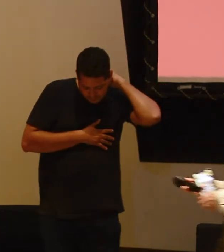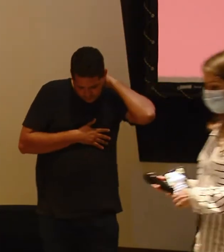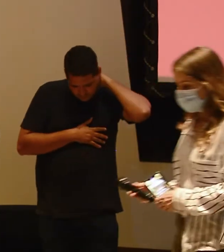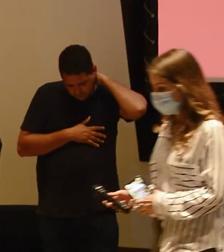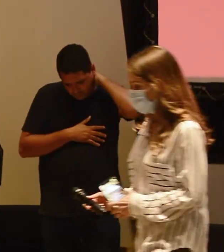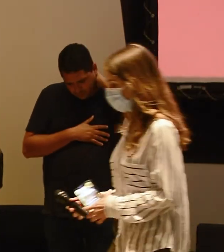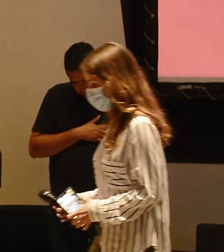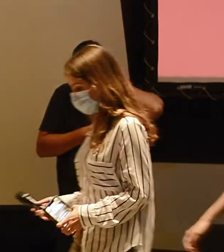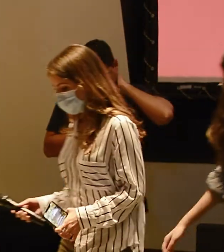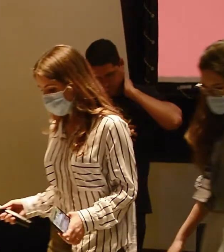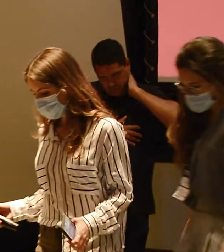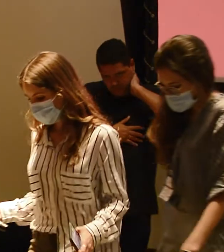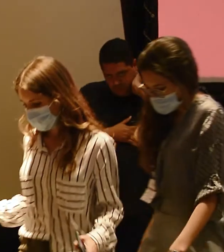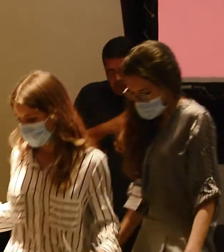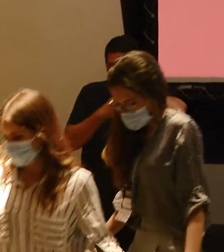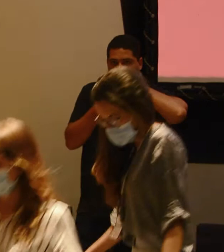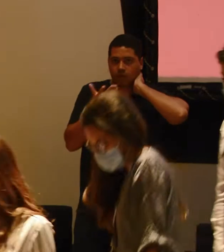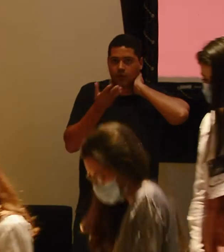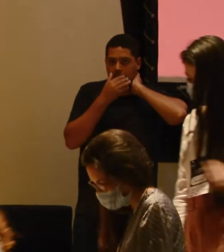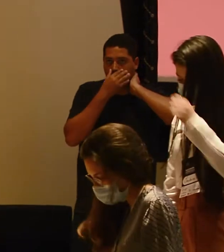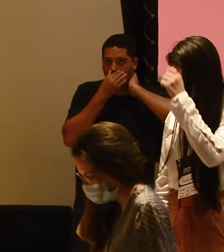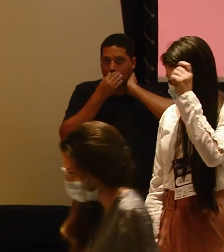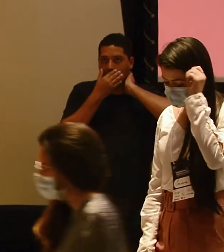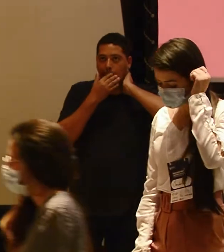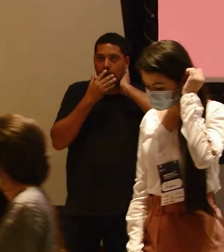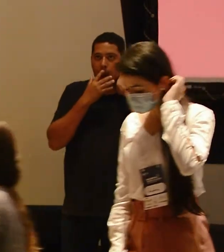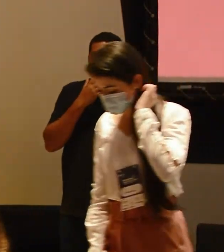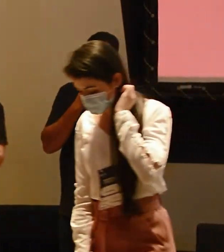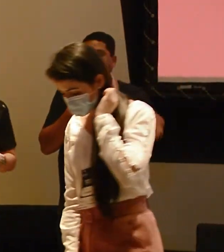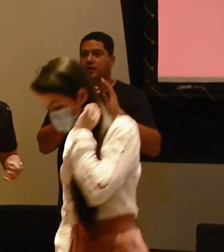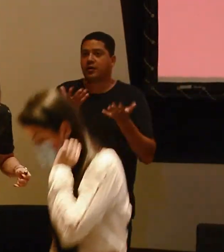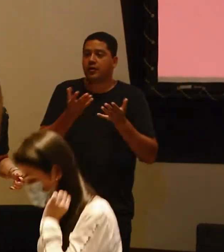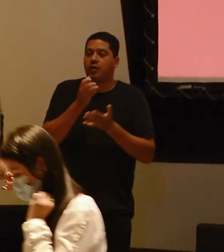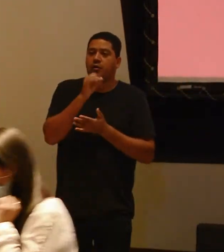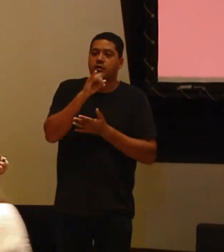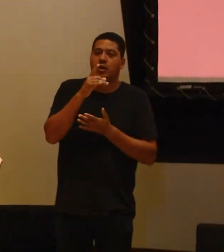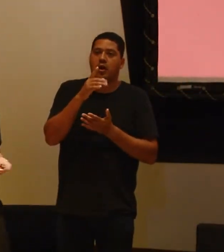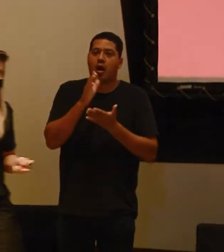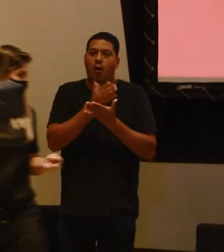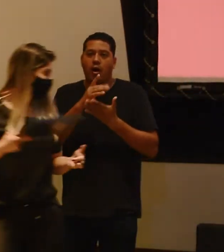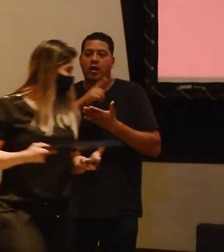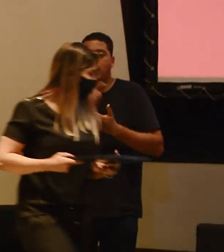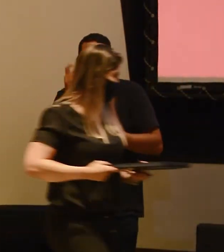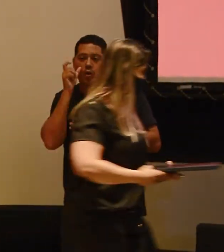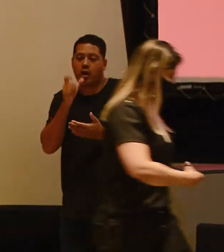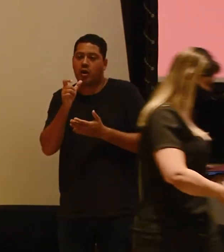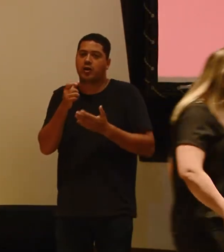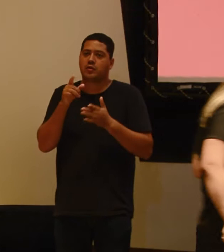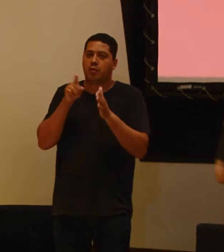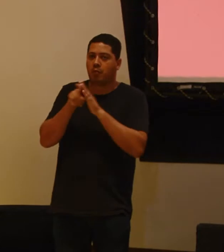fazer um questionamento para elas, elas vão estar aqui durante mais esses 30 minutos, foi muito rico,